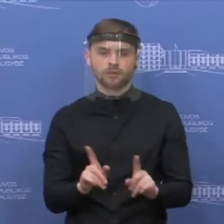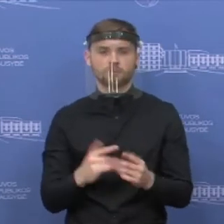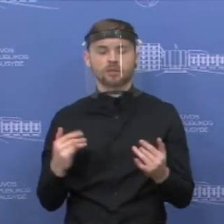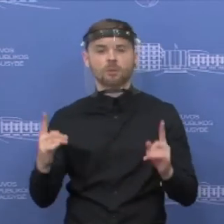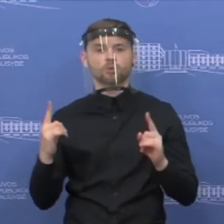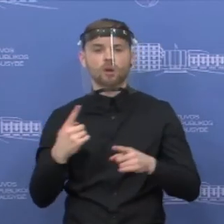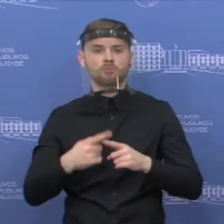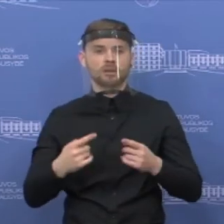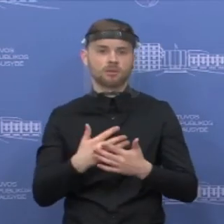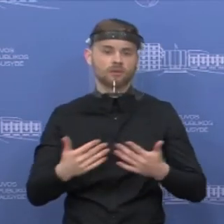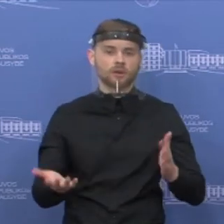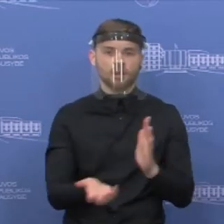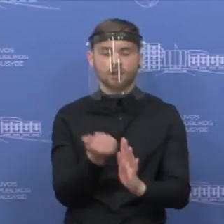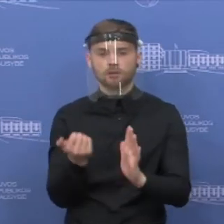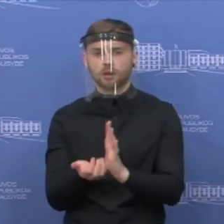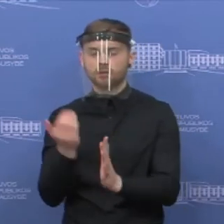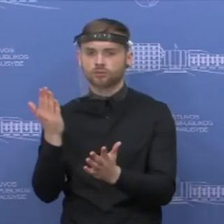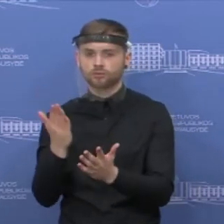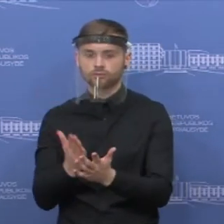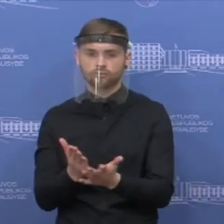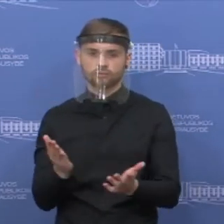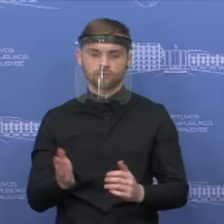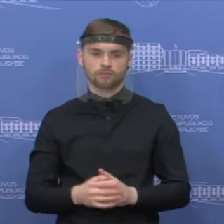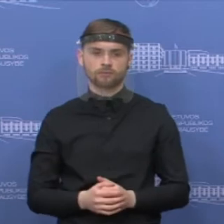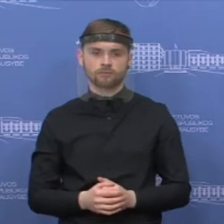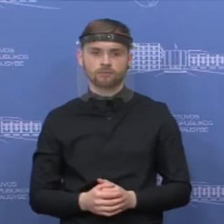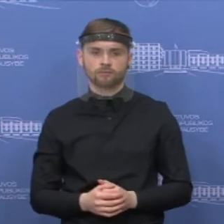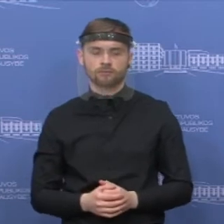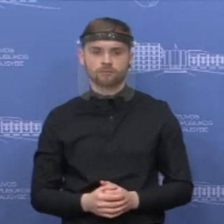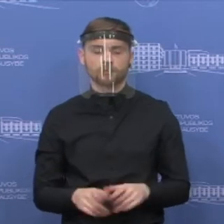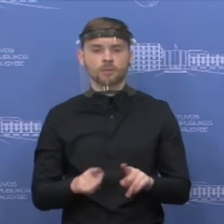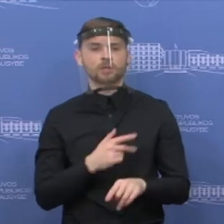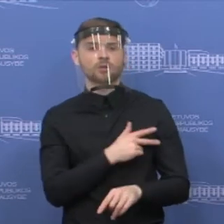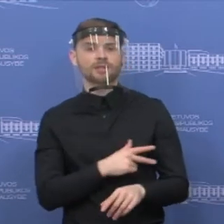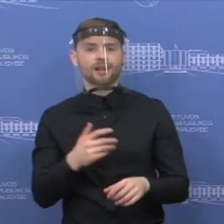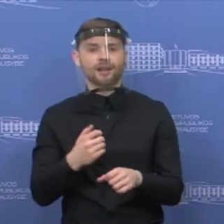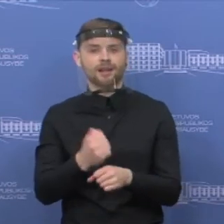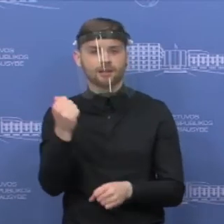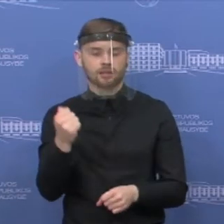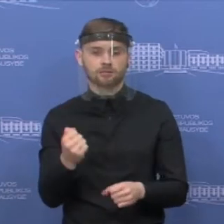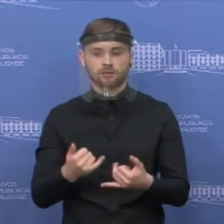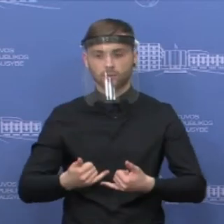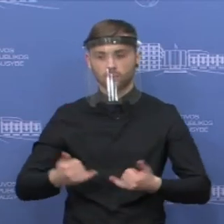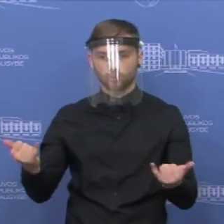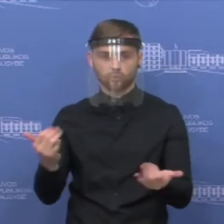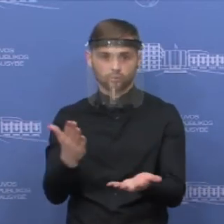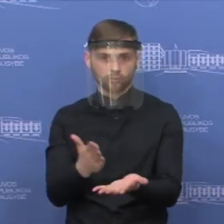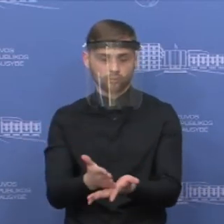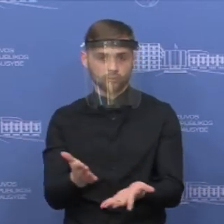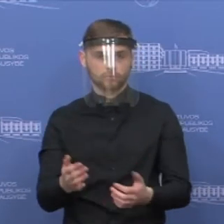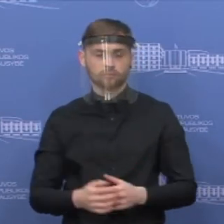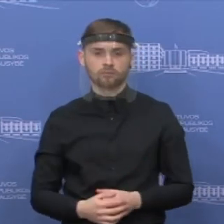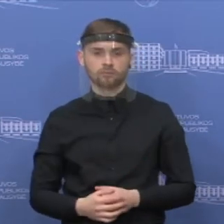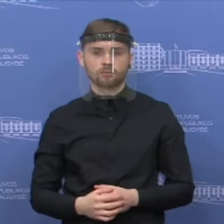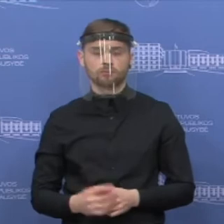priemonėmis, apie tą socialinės garantijas, kurias mes tikrai užtikrinam mūsų pareigūnams ir galimybę